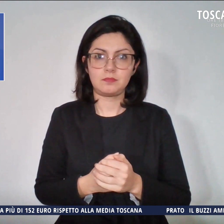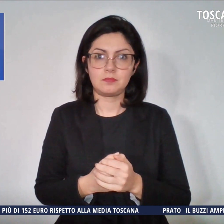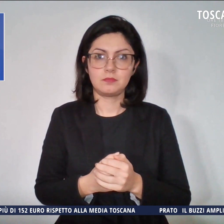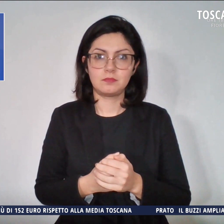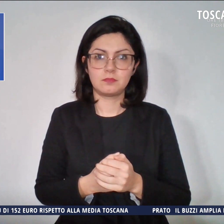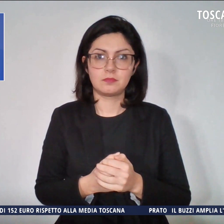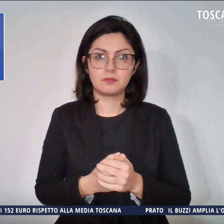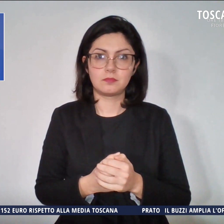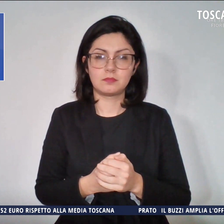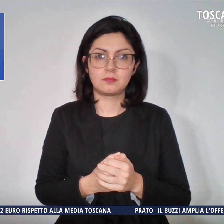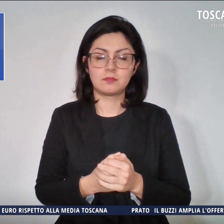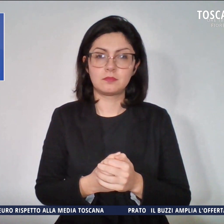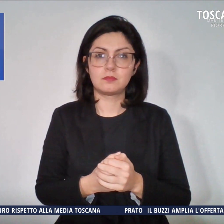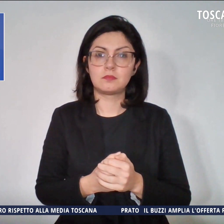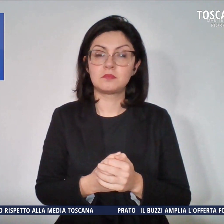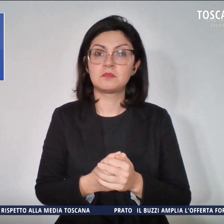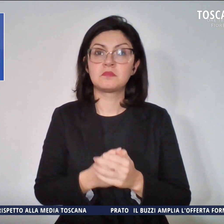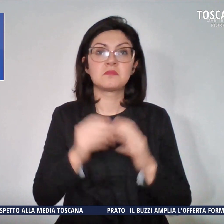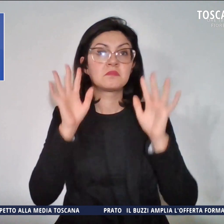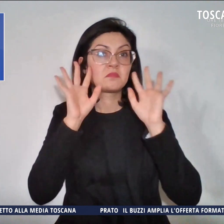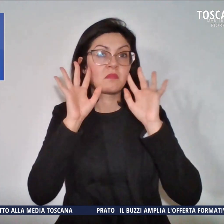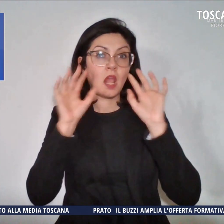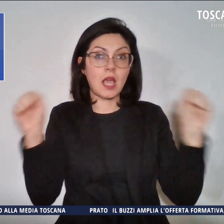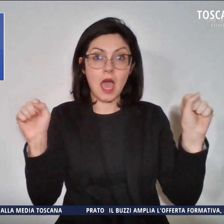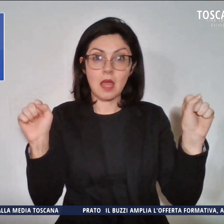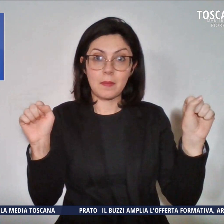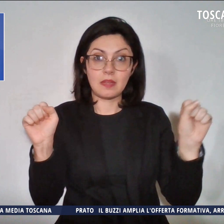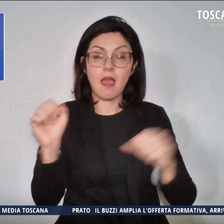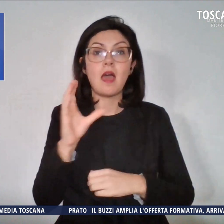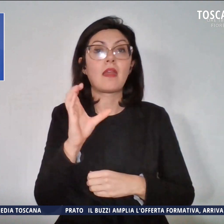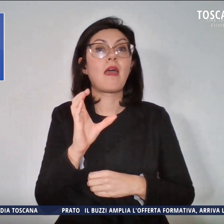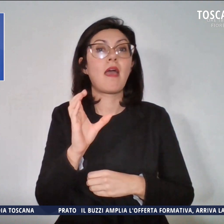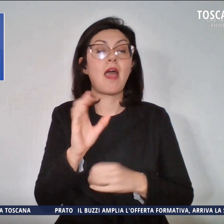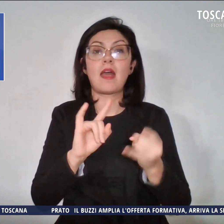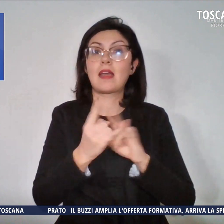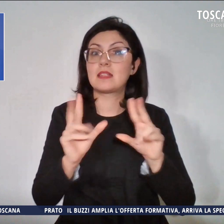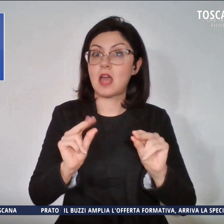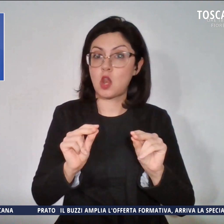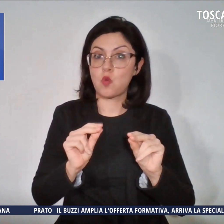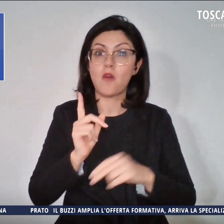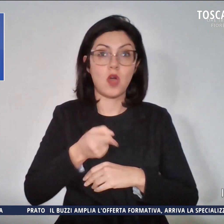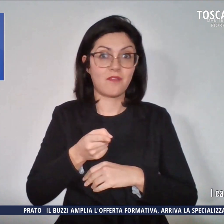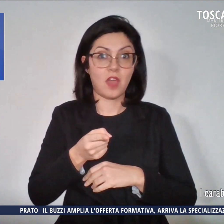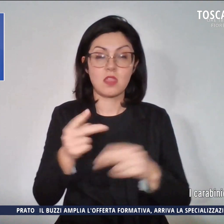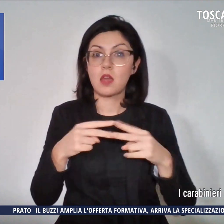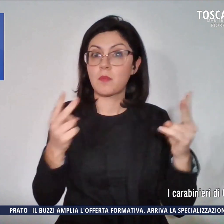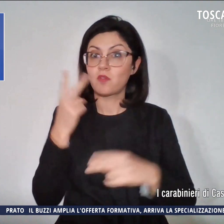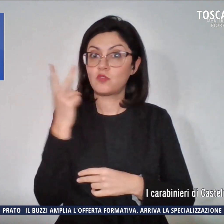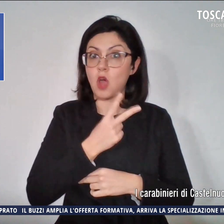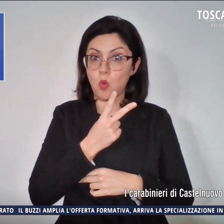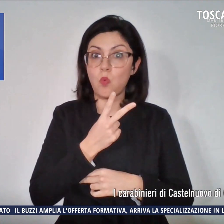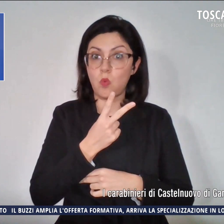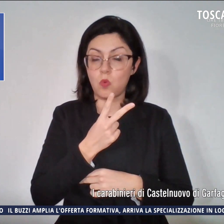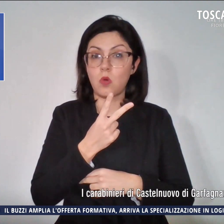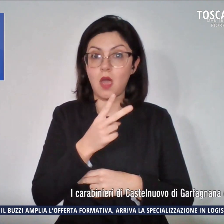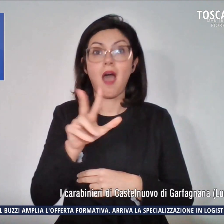I carabinieri di Castelnuovo Garfaniana, in provincia di Lucca, alla vigilia di Capodanno,